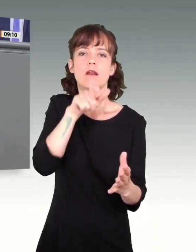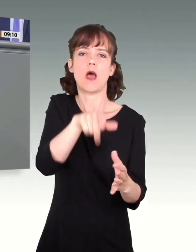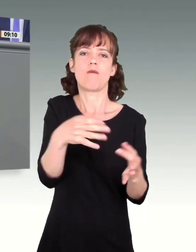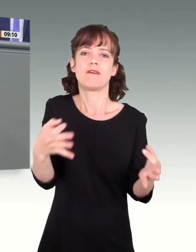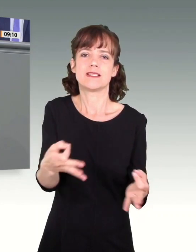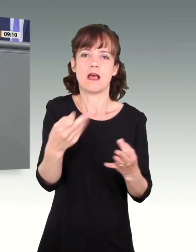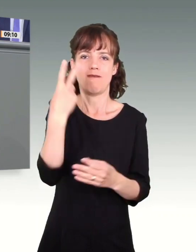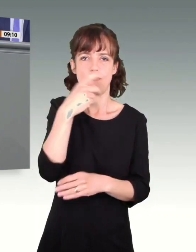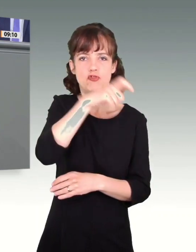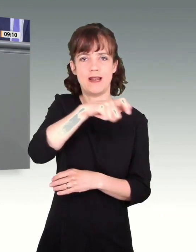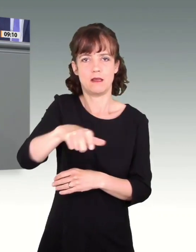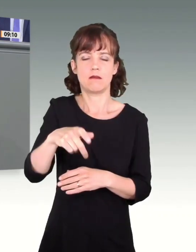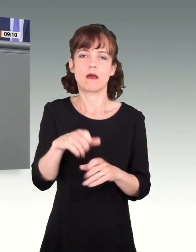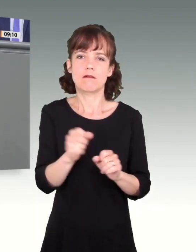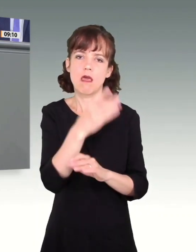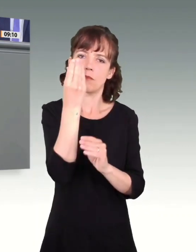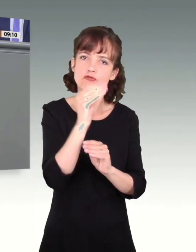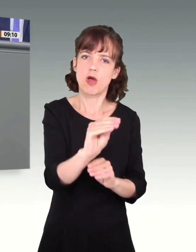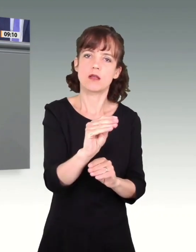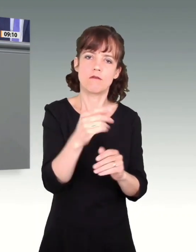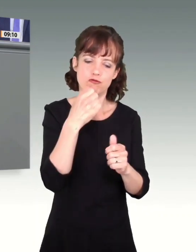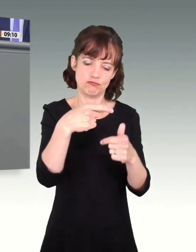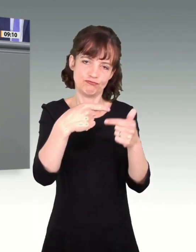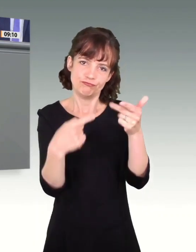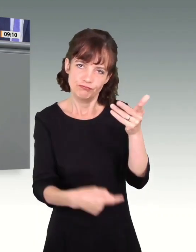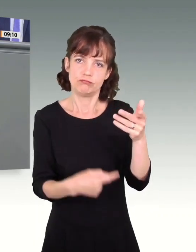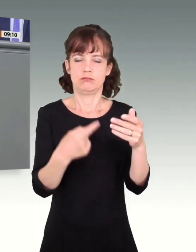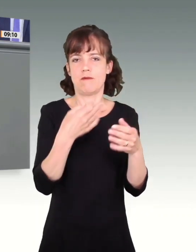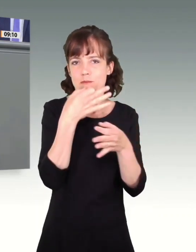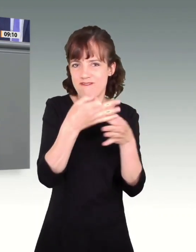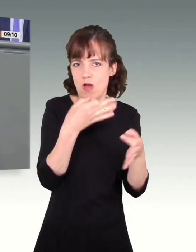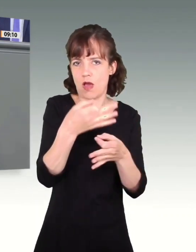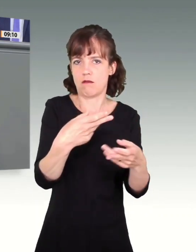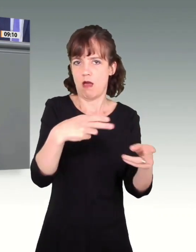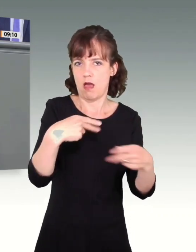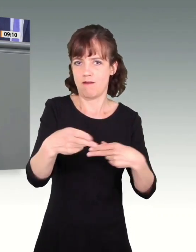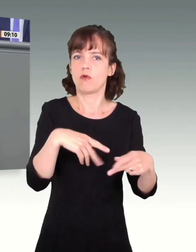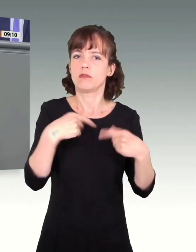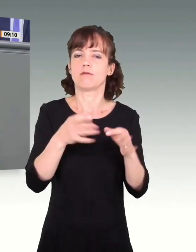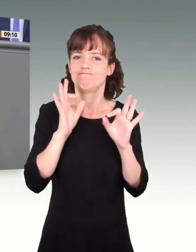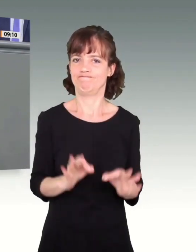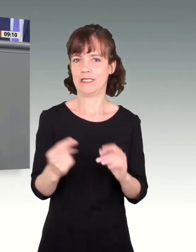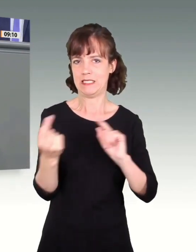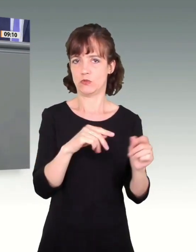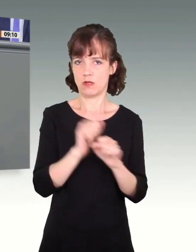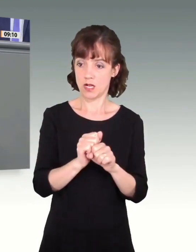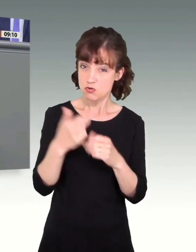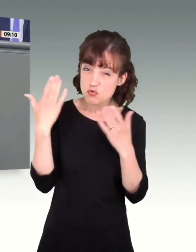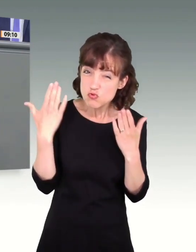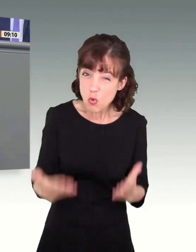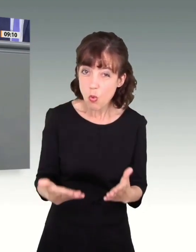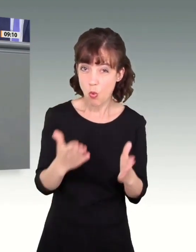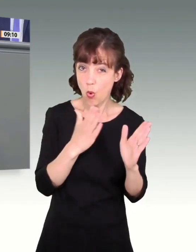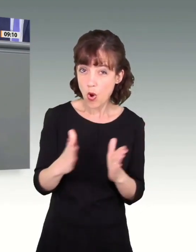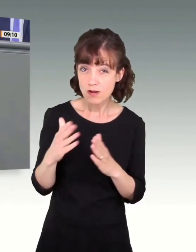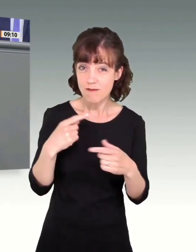Sie eigentlich befragen möchten. Dann möchten wir diese Themen diskutieren. Ein ordentliches Verfahren ist es nicht, wenn Sie